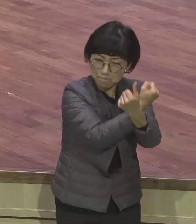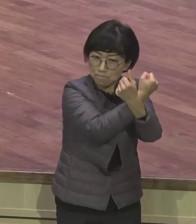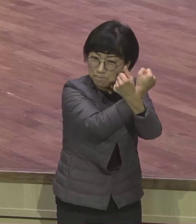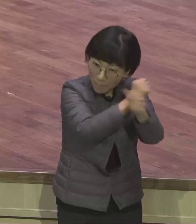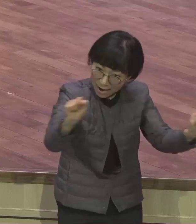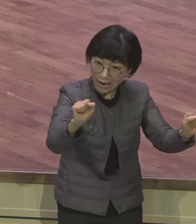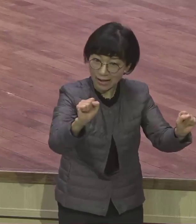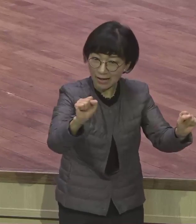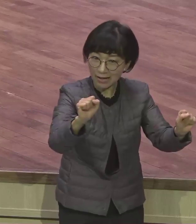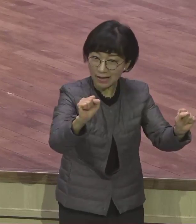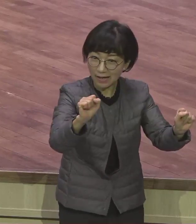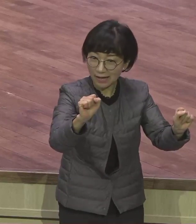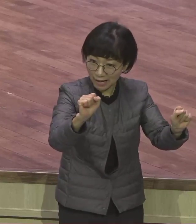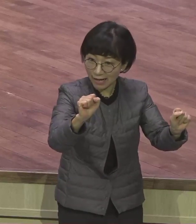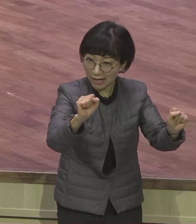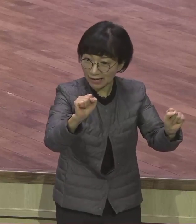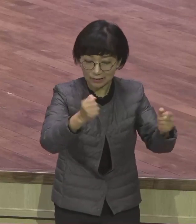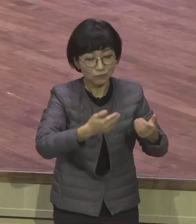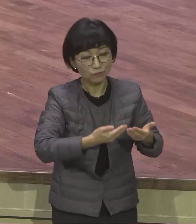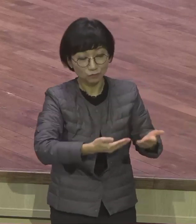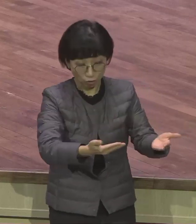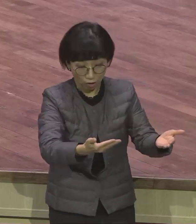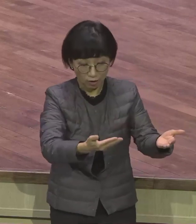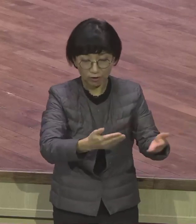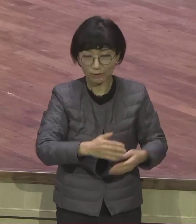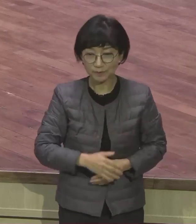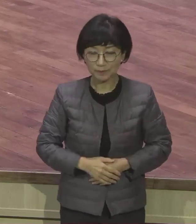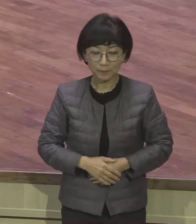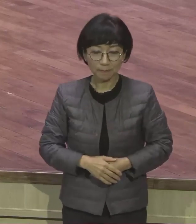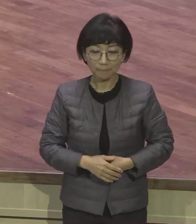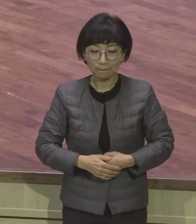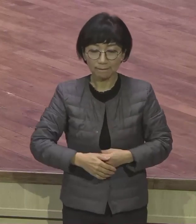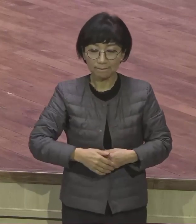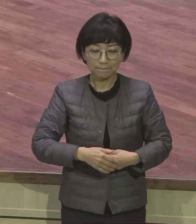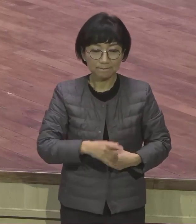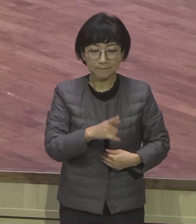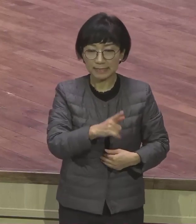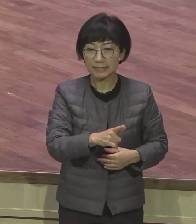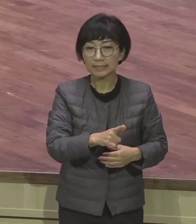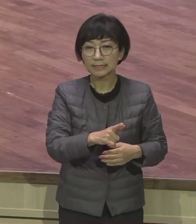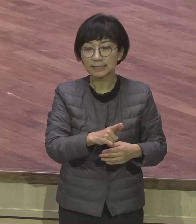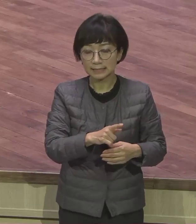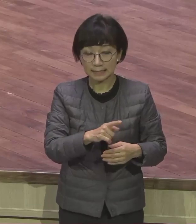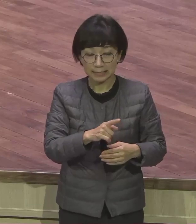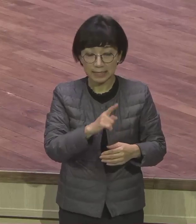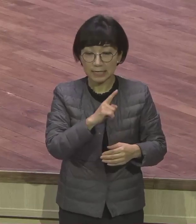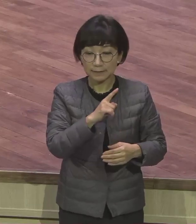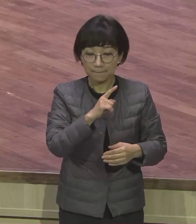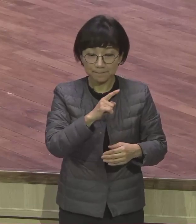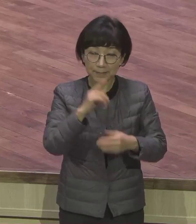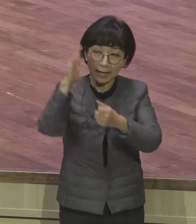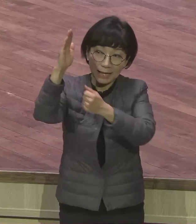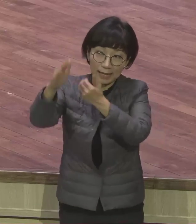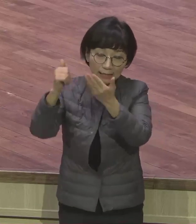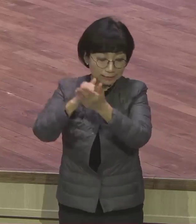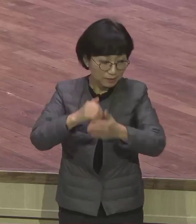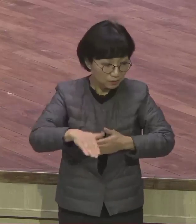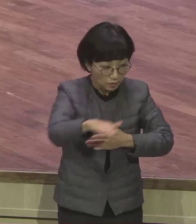총리인데 잘 나갔는데 그걸 다 본 거예요 하불 하나님이 노예 생활을 하게 해서 이게 400년 후에